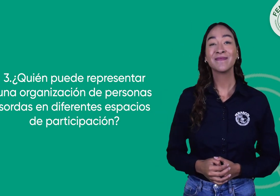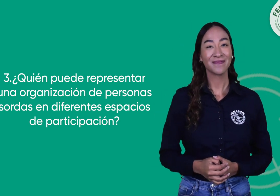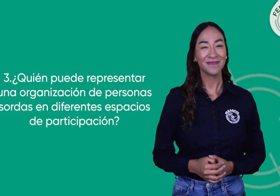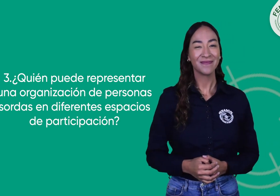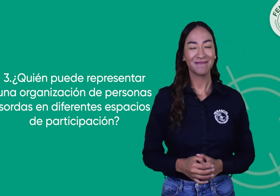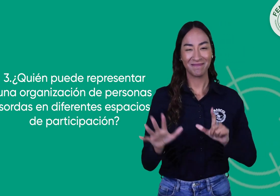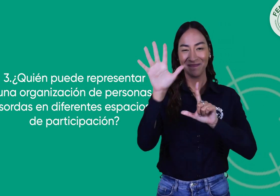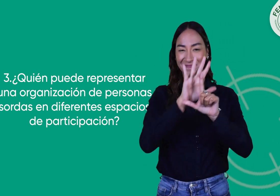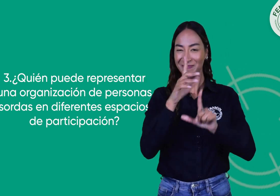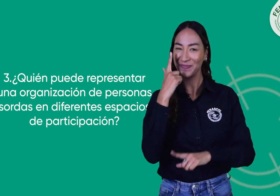Veamos el siguiente video.